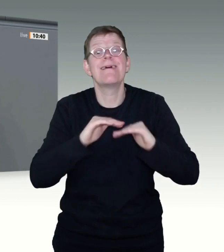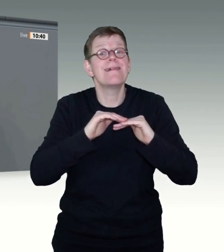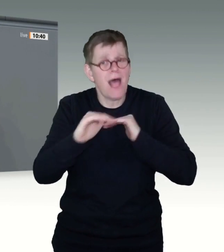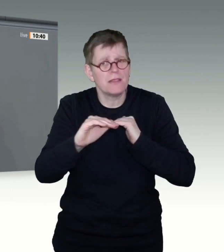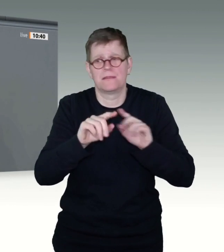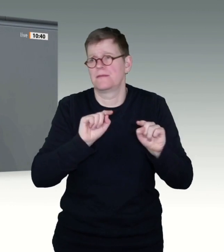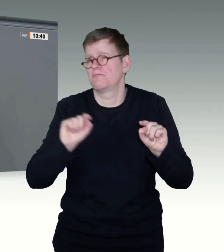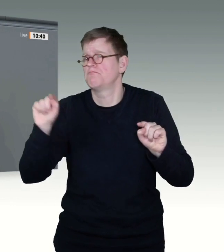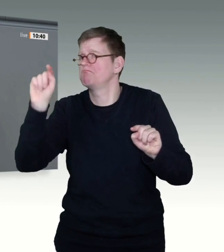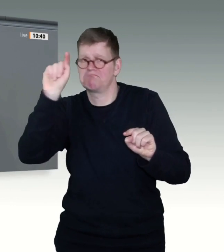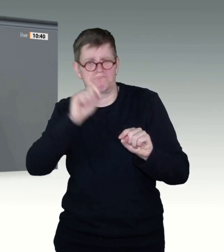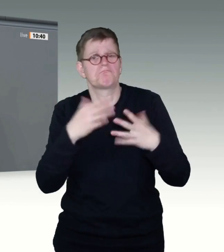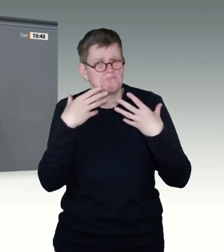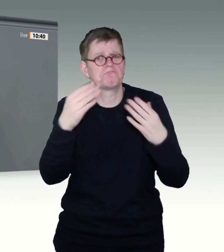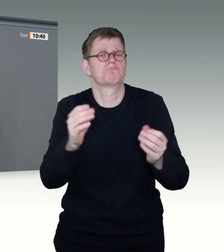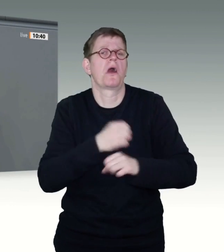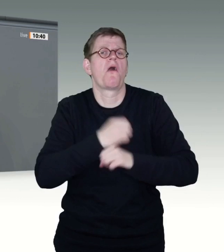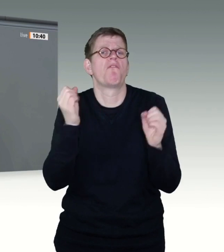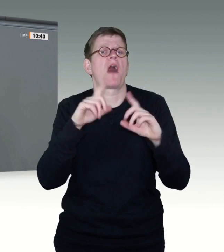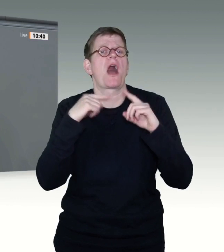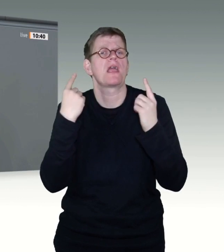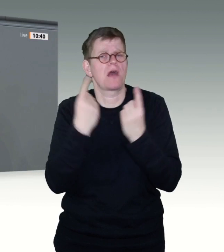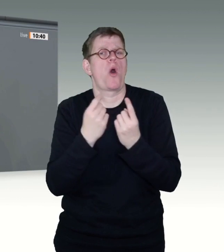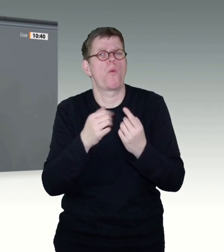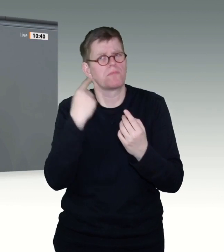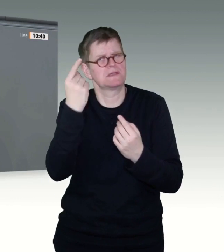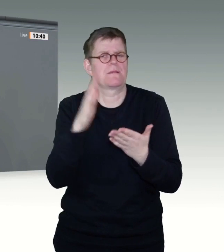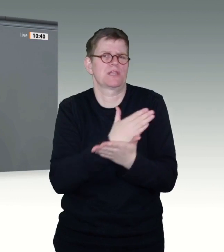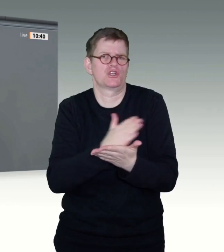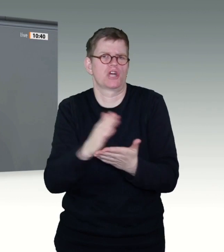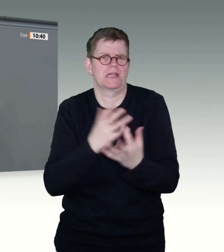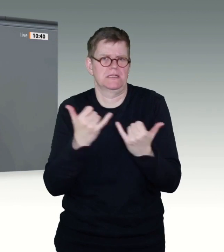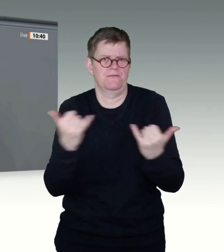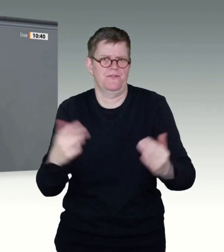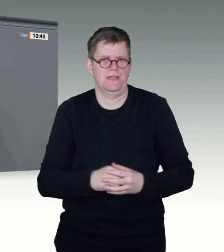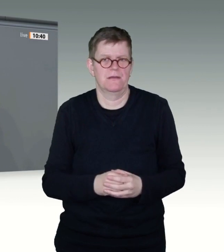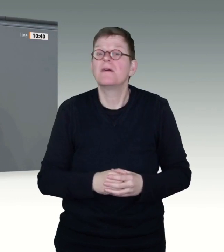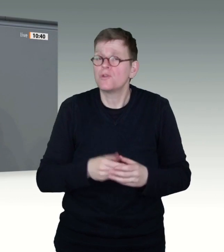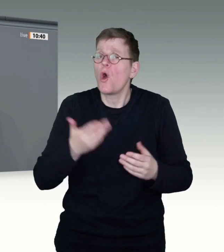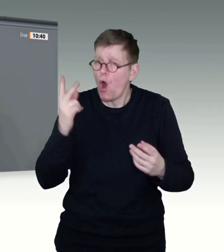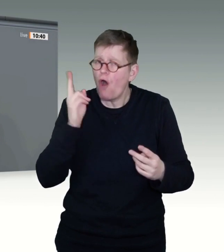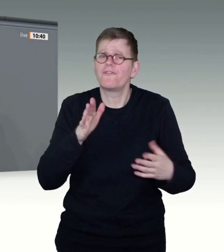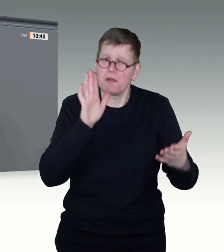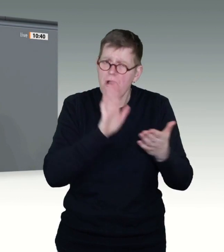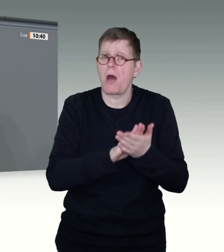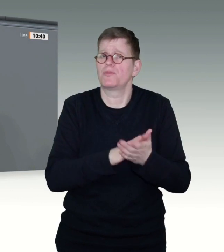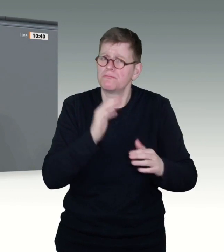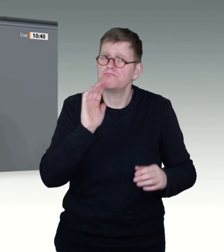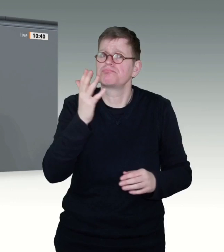das auch gut. Aber zur Wahrheit gehört eben auch, dass mancherorts eher eine Verwaltungsmentalität zu herrschen